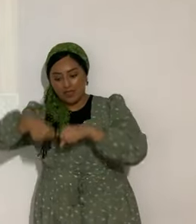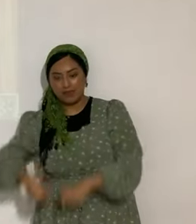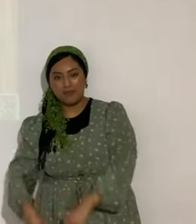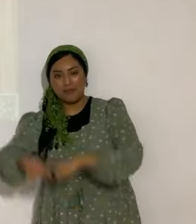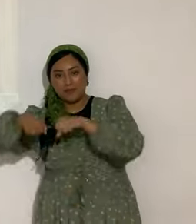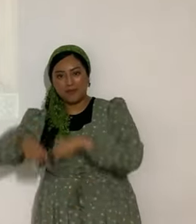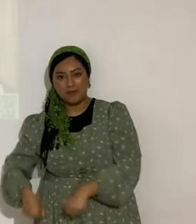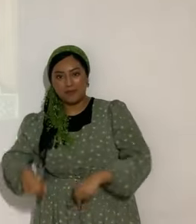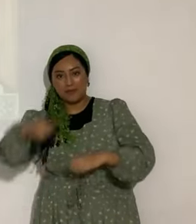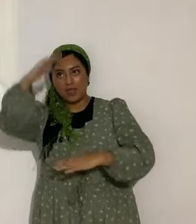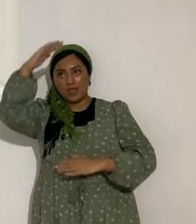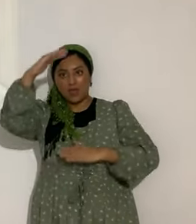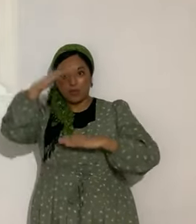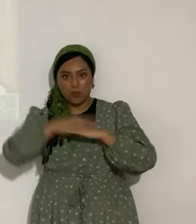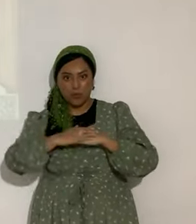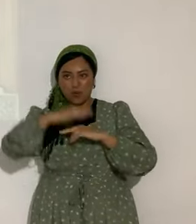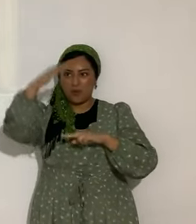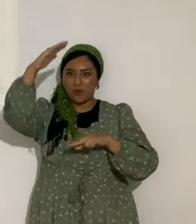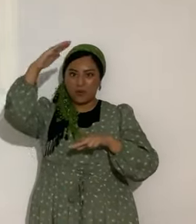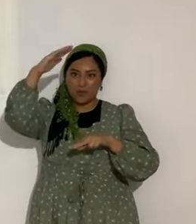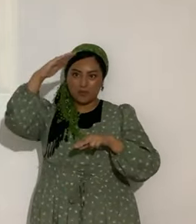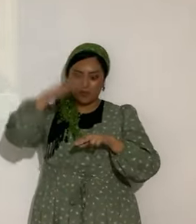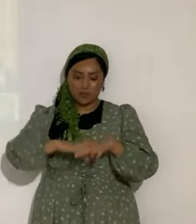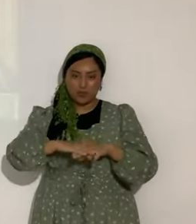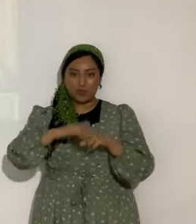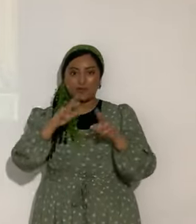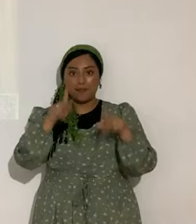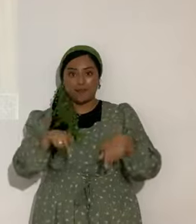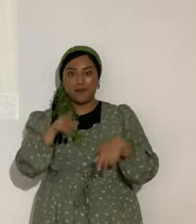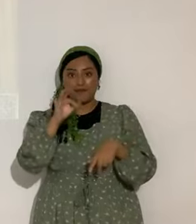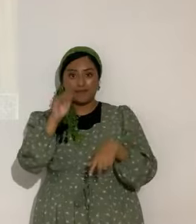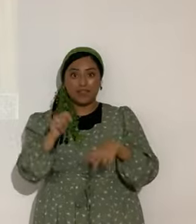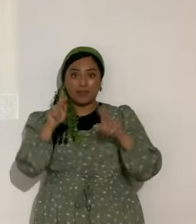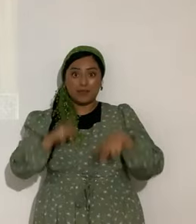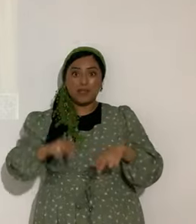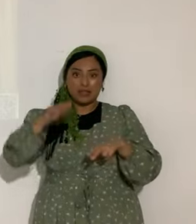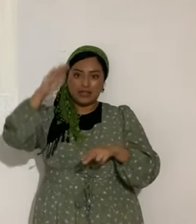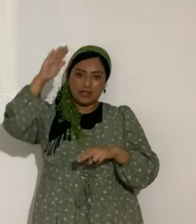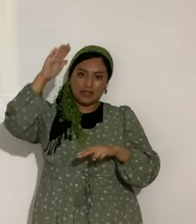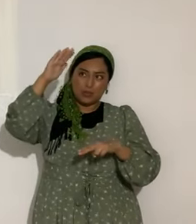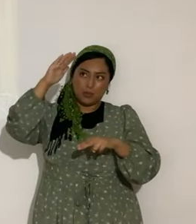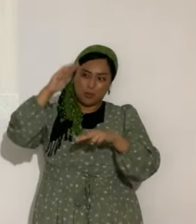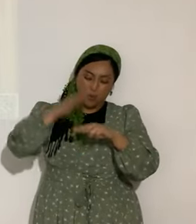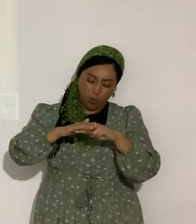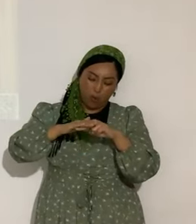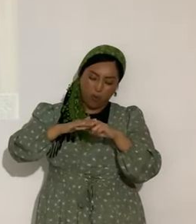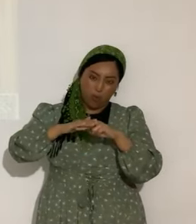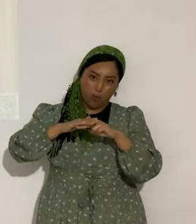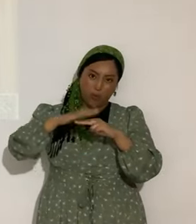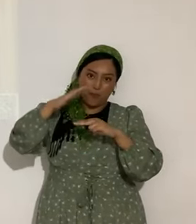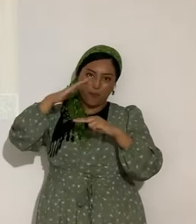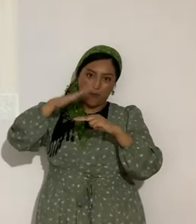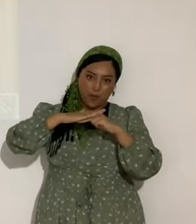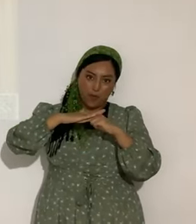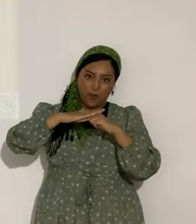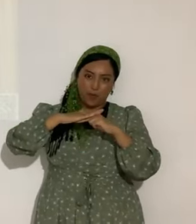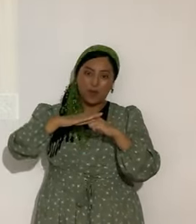Y apresiona. Como era un tipo muy gordito. Apresiona al varón. La esposa.